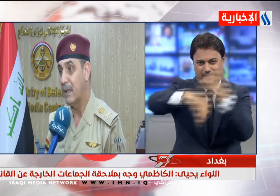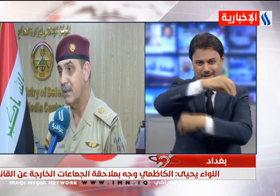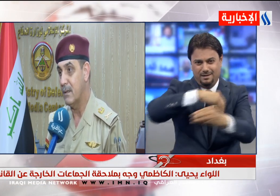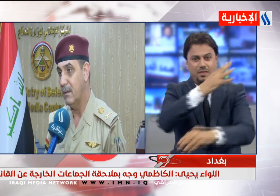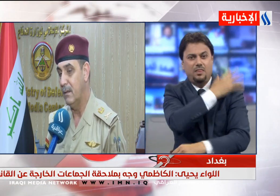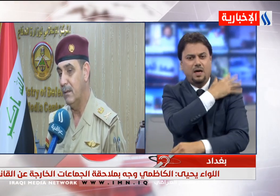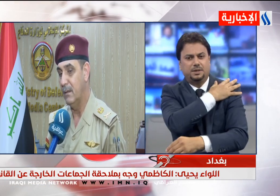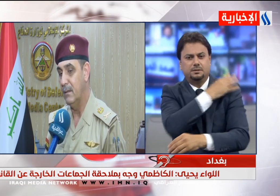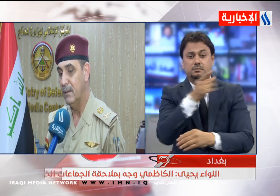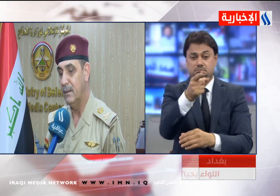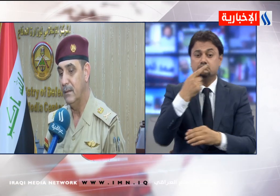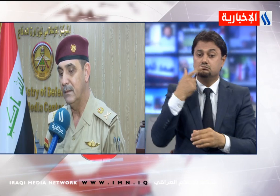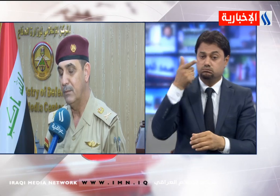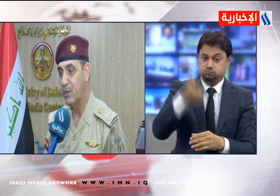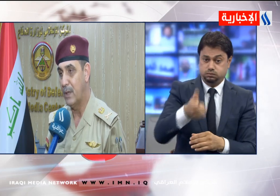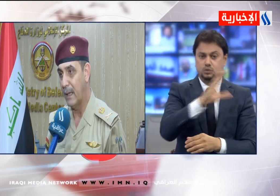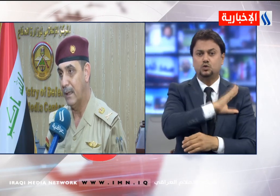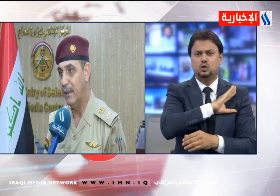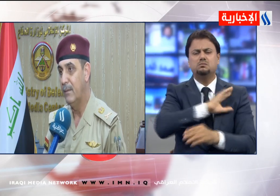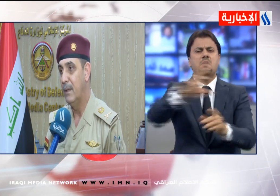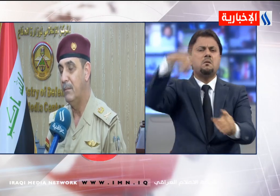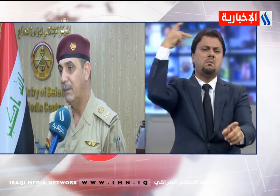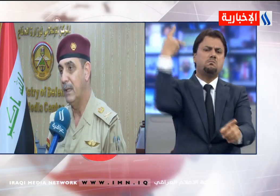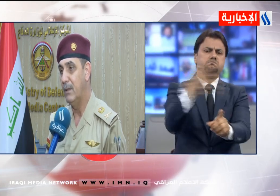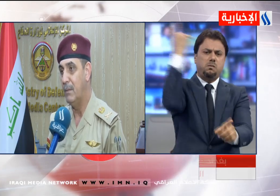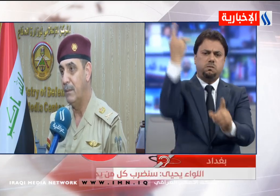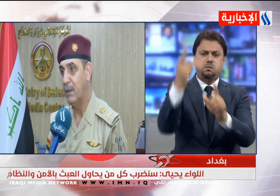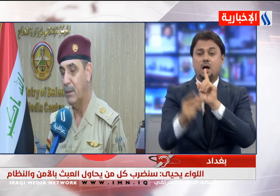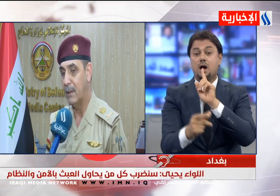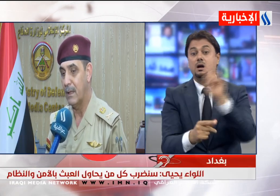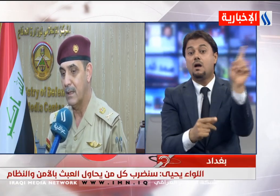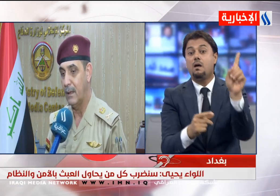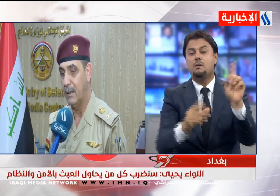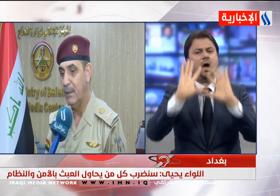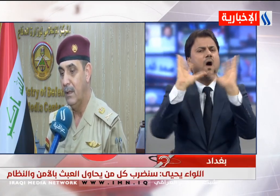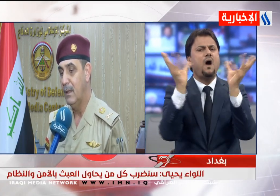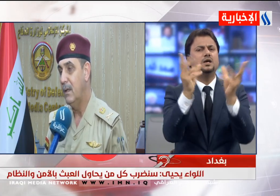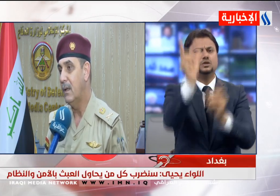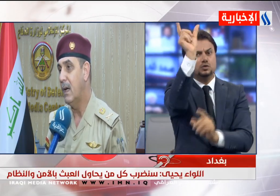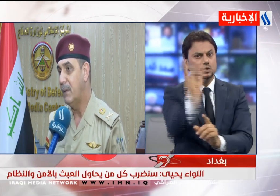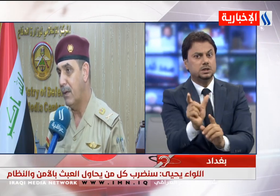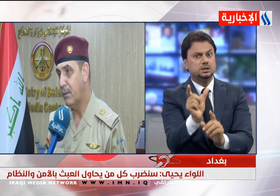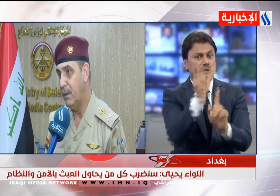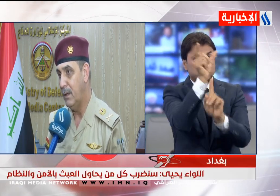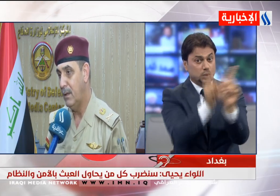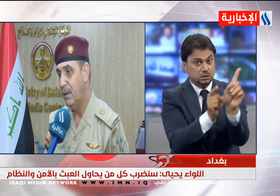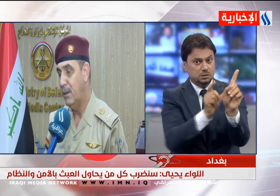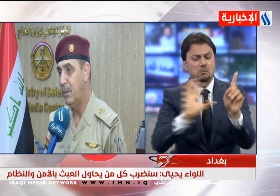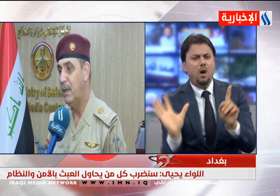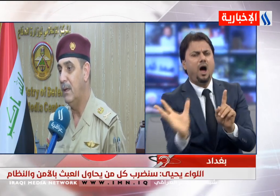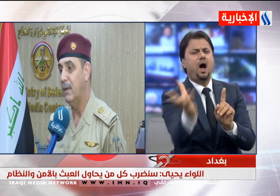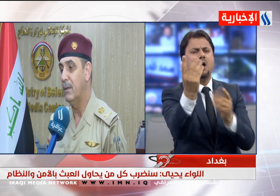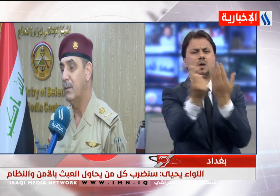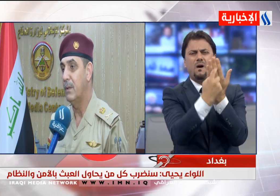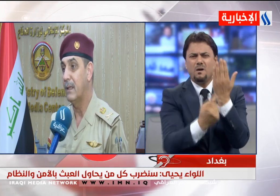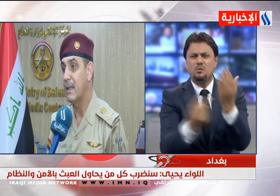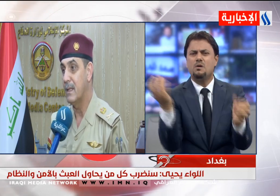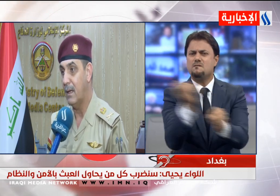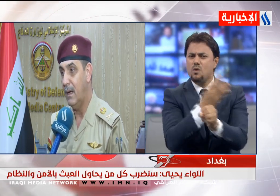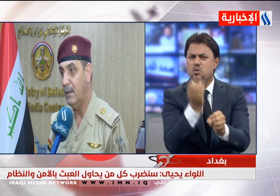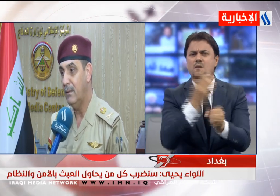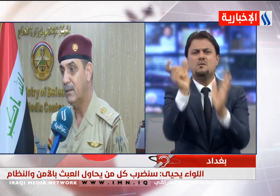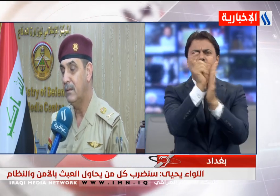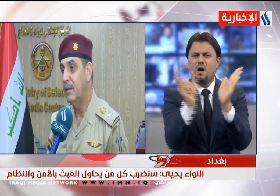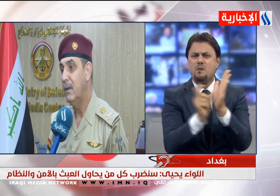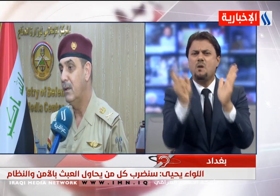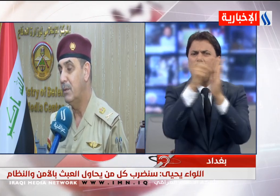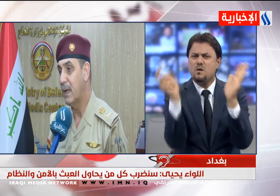أكد أن القوات الأمنية ستضرب بيد من حديد على كل من يحاول العبث بالأمن والنظام وستكون هناك